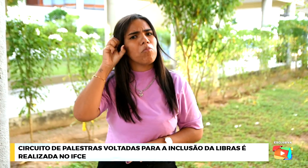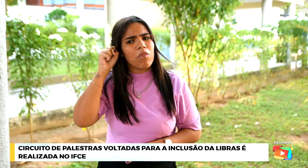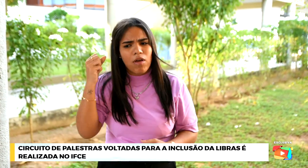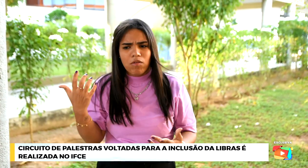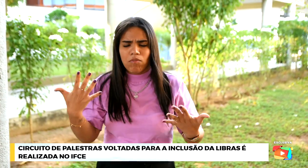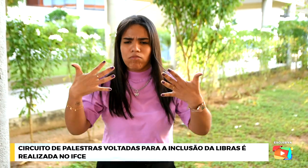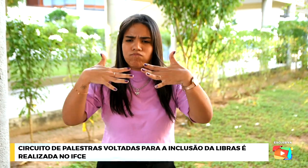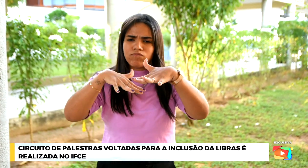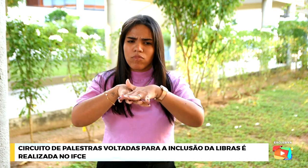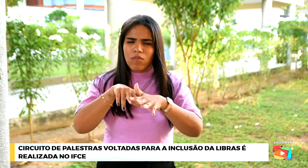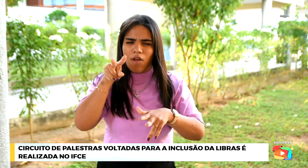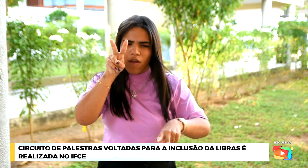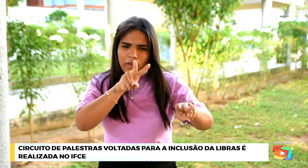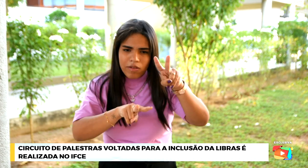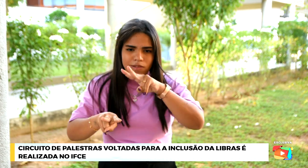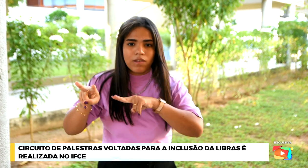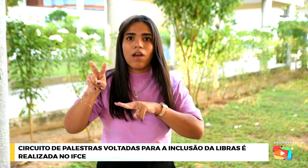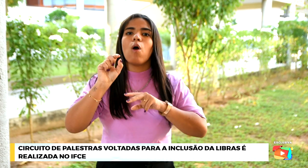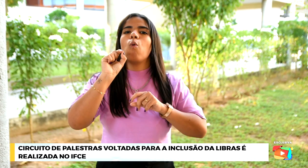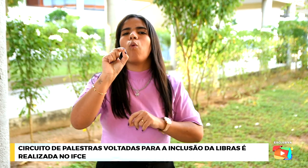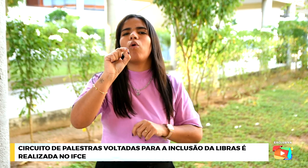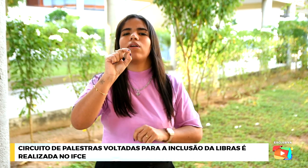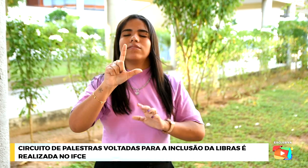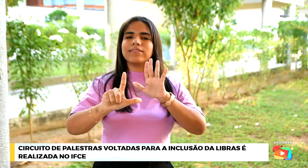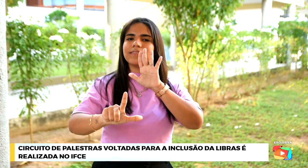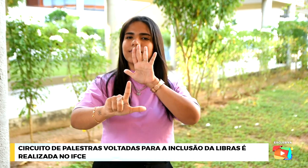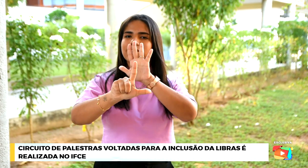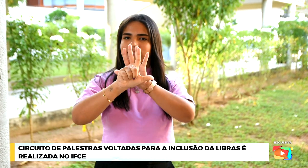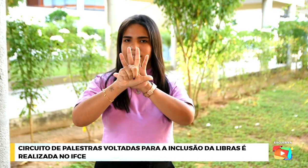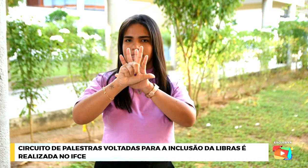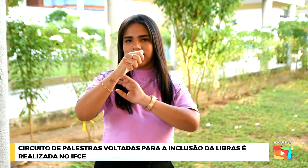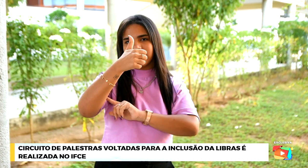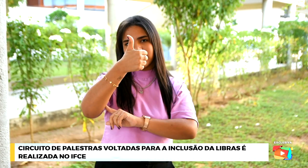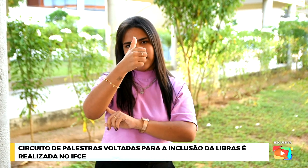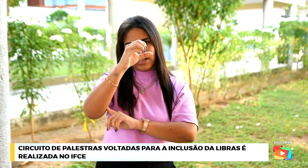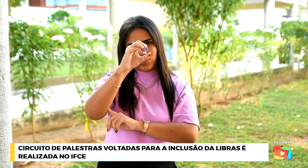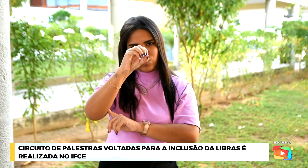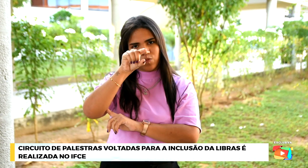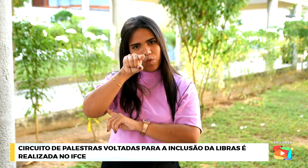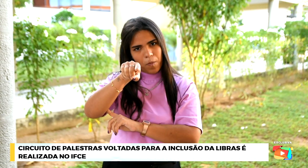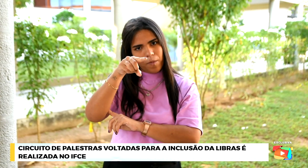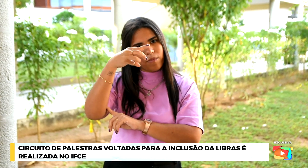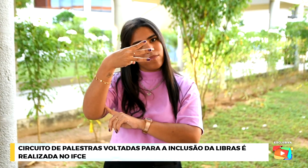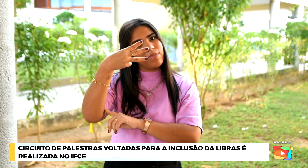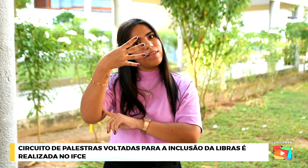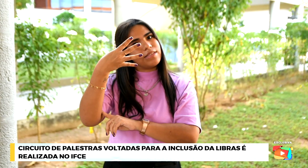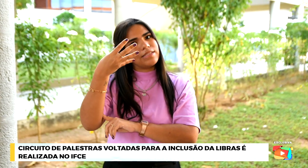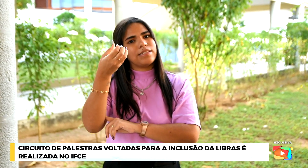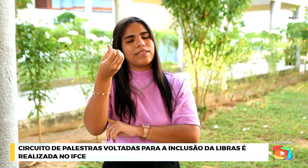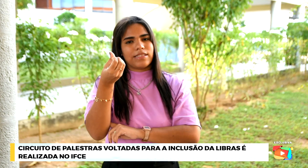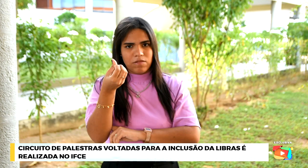visual, um contato com a pessoa surda, um momento de inclusão social, em comemoração à Lei 10